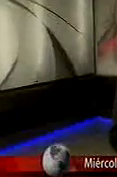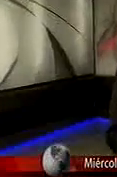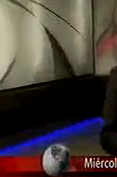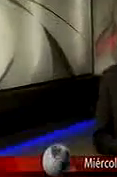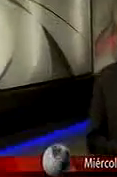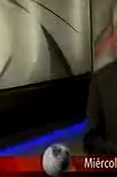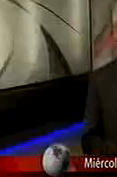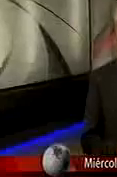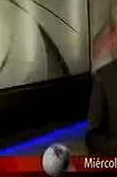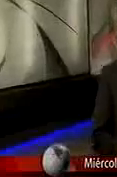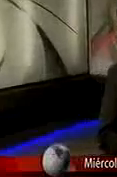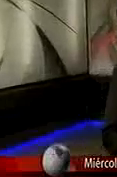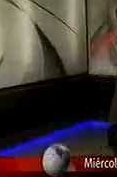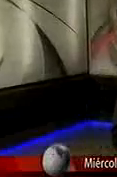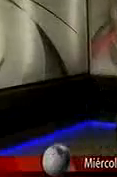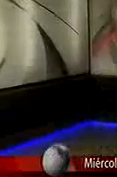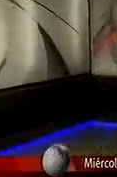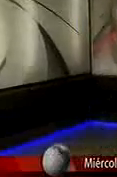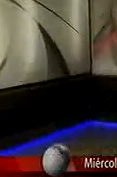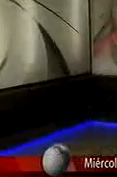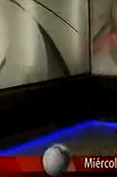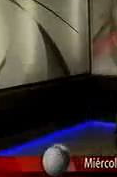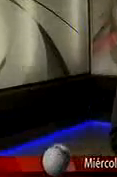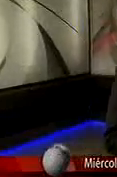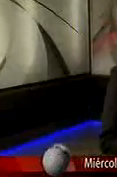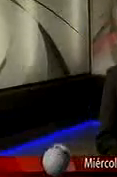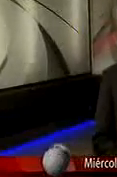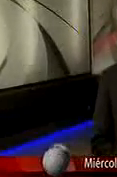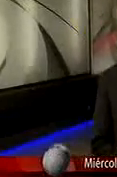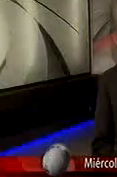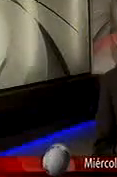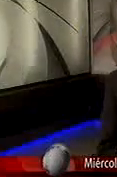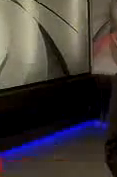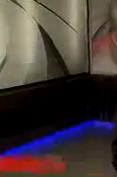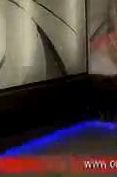las inscripciones